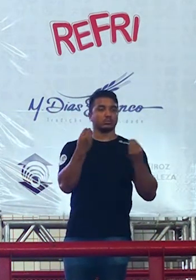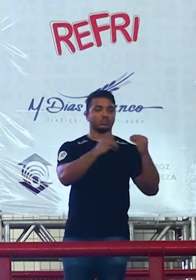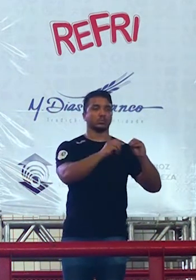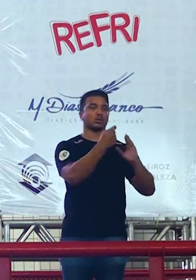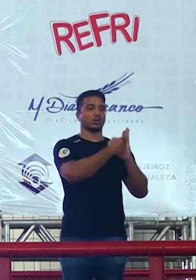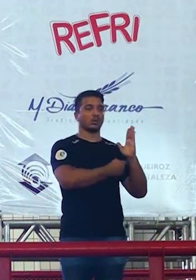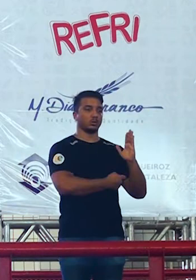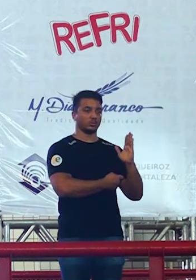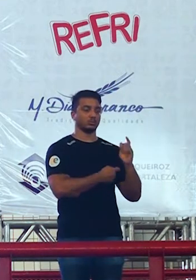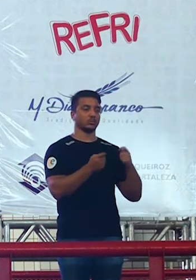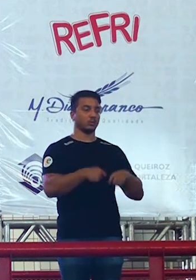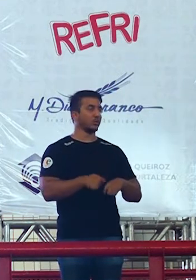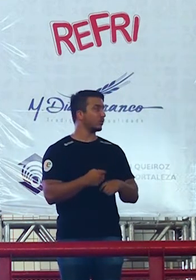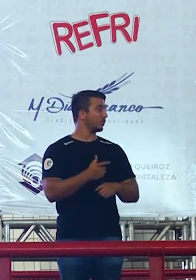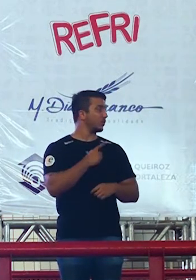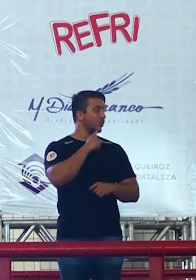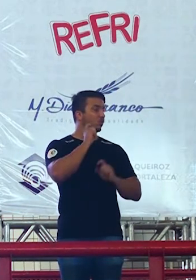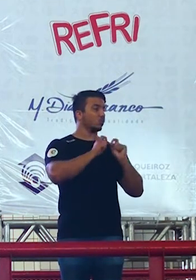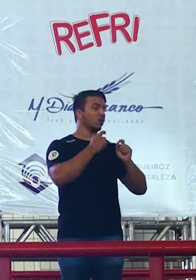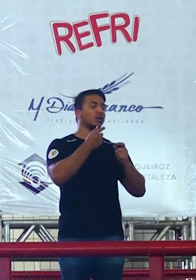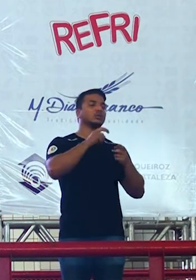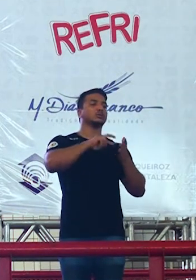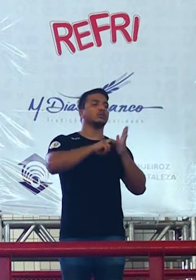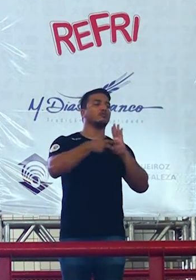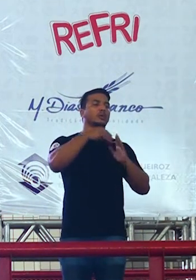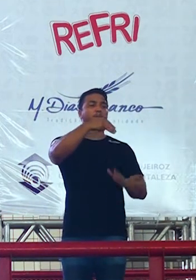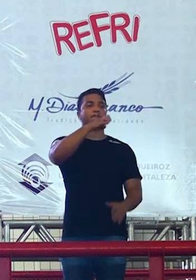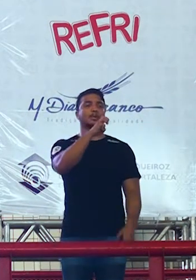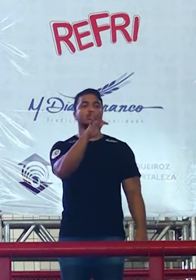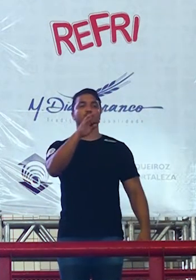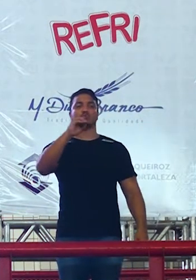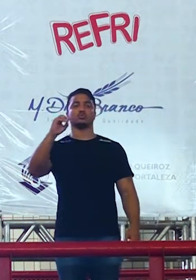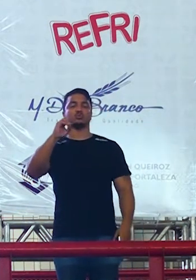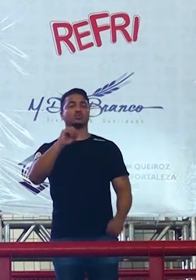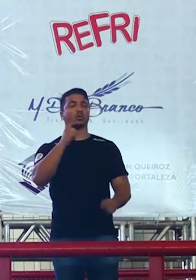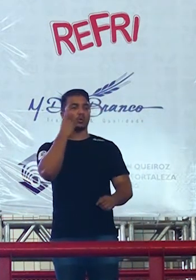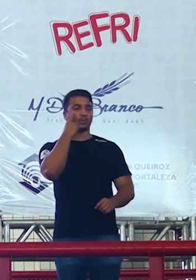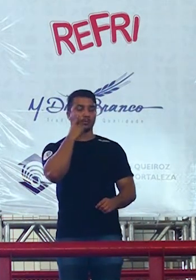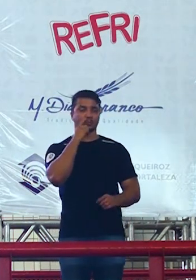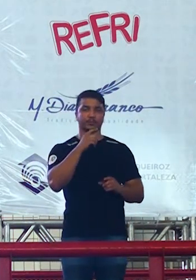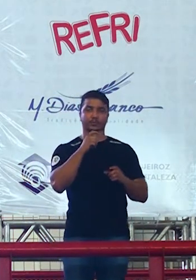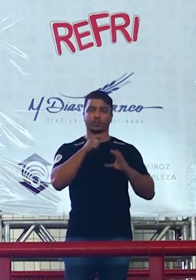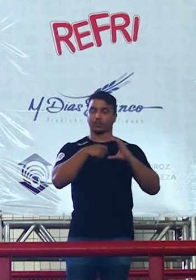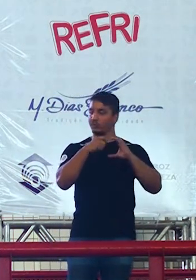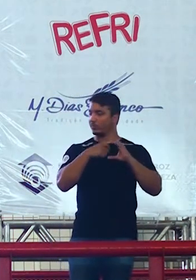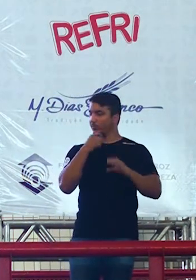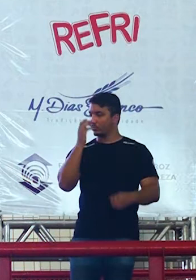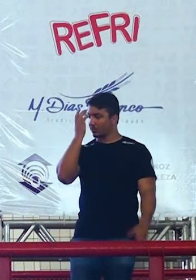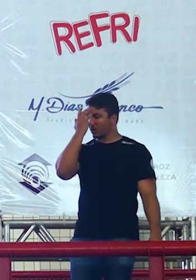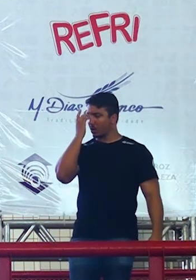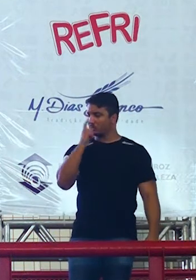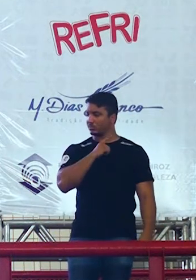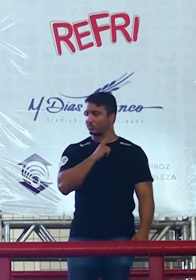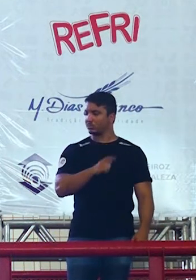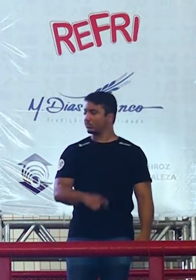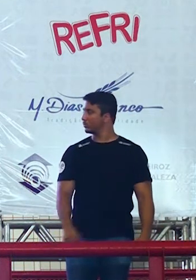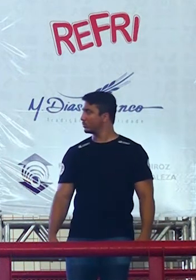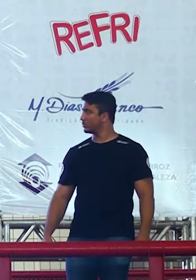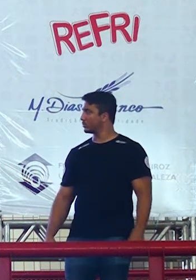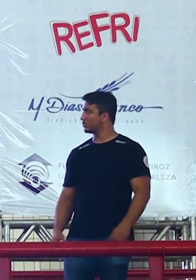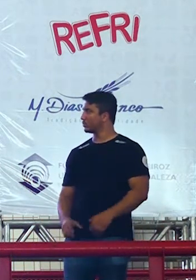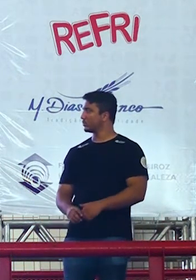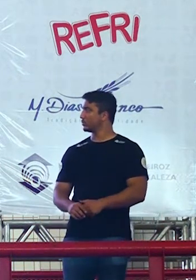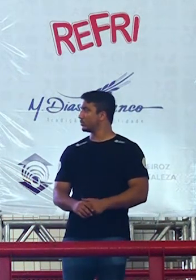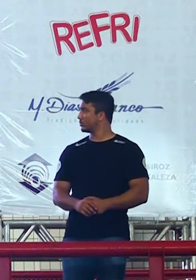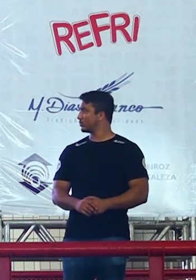em redações o que foi a campanha me too vamos ver um vídeo aí acho que eu separei um vídeo aí sobre me too por favor